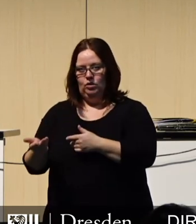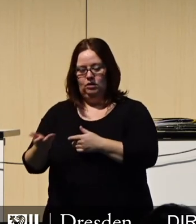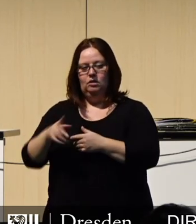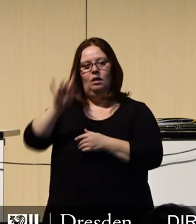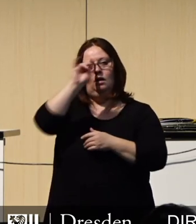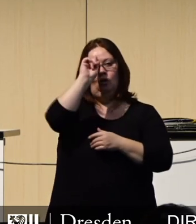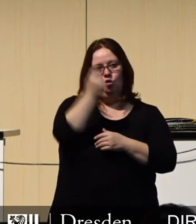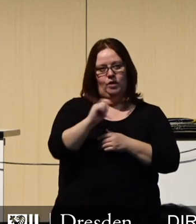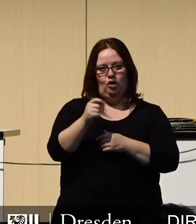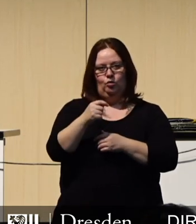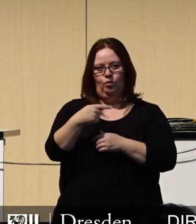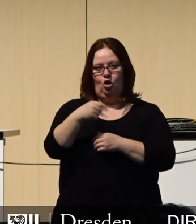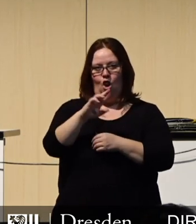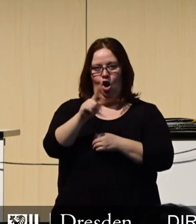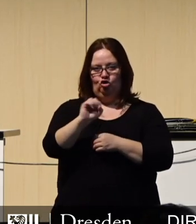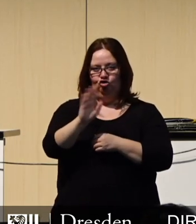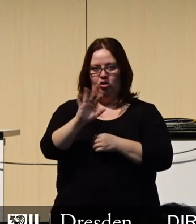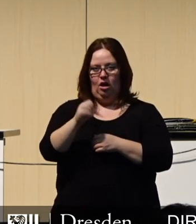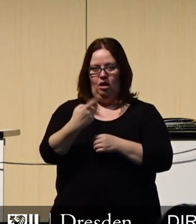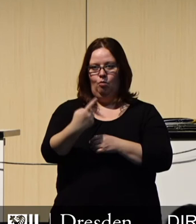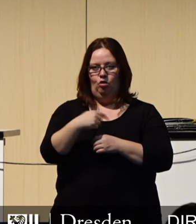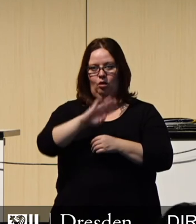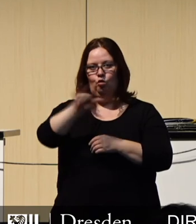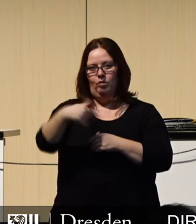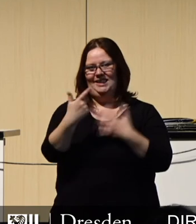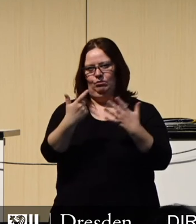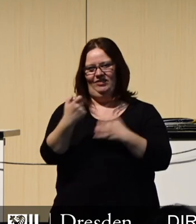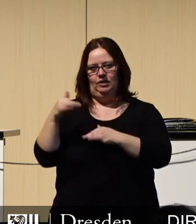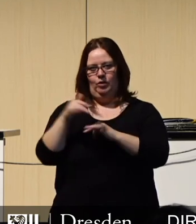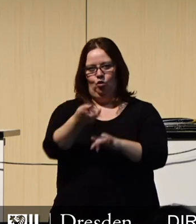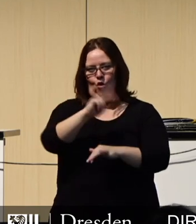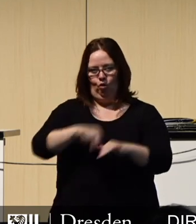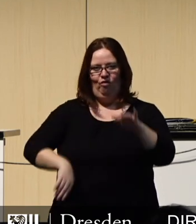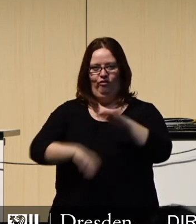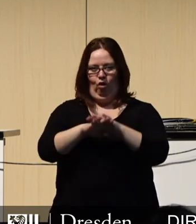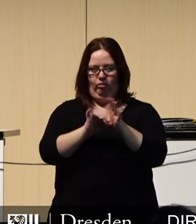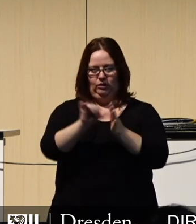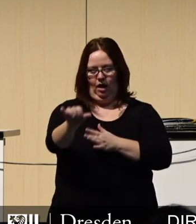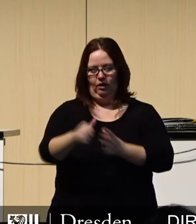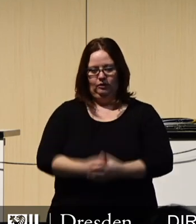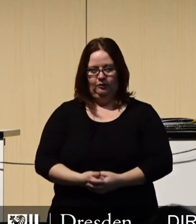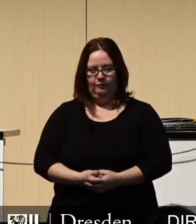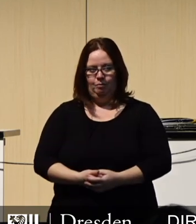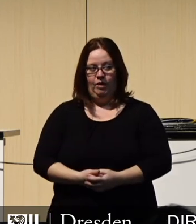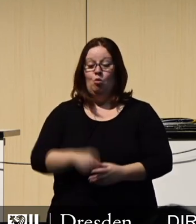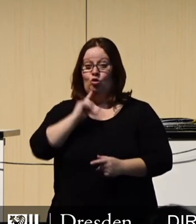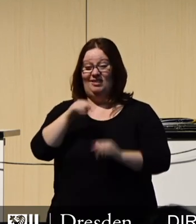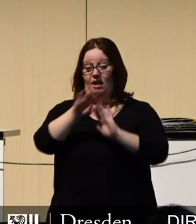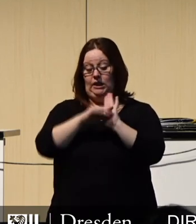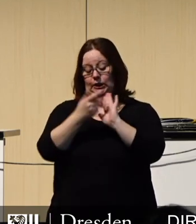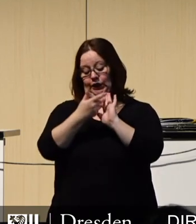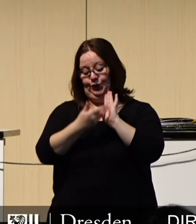Gymnasium Klotsche ist in diesem Haushalt mit über 27 Millionen Euro ausfinanziert. Ich könnte diese Liste